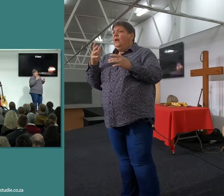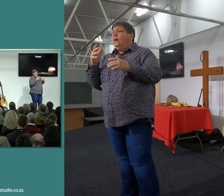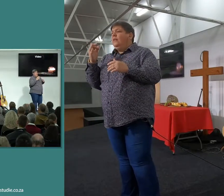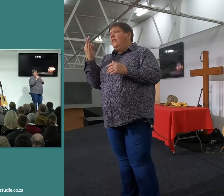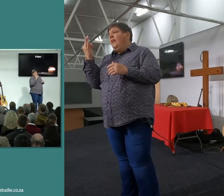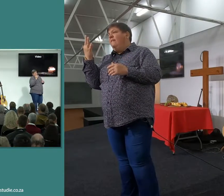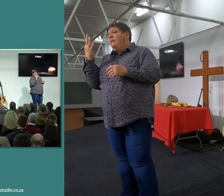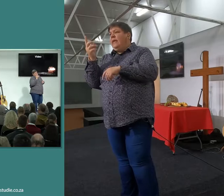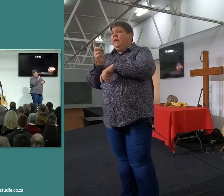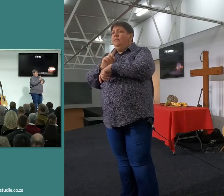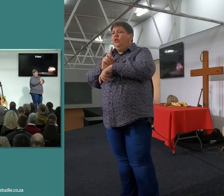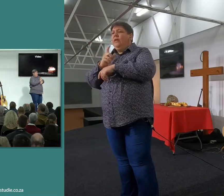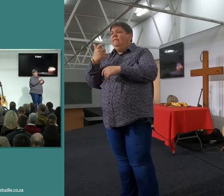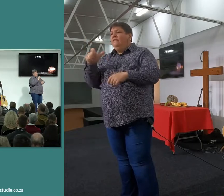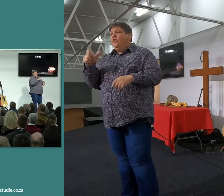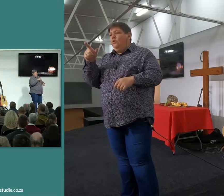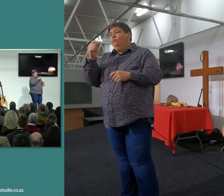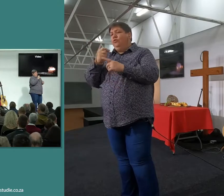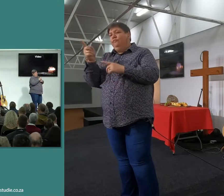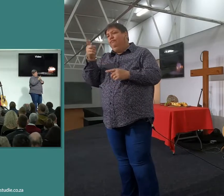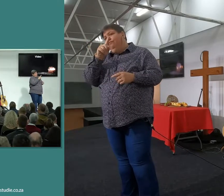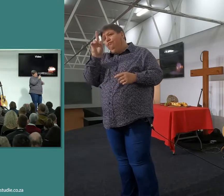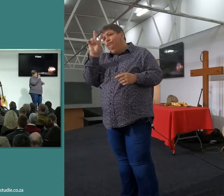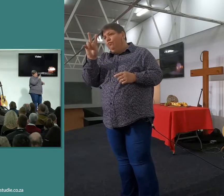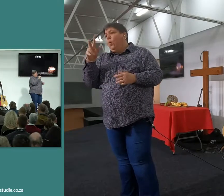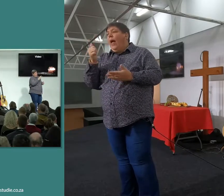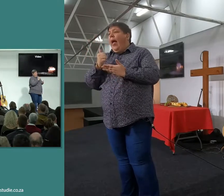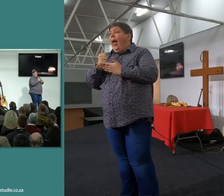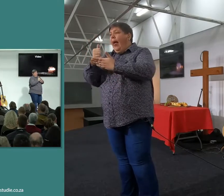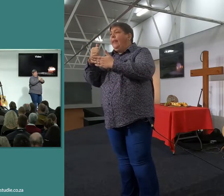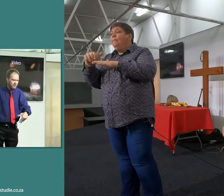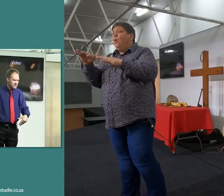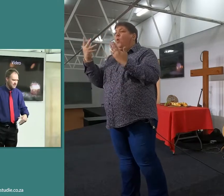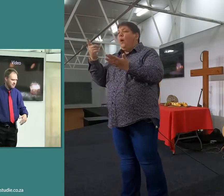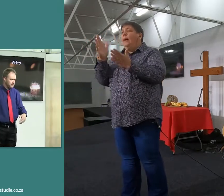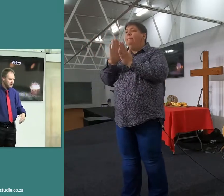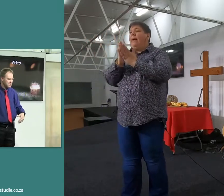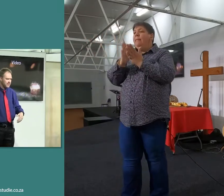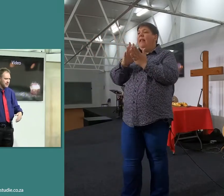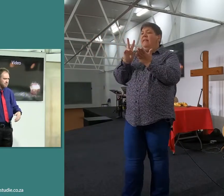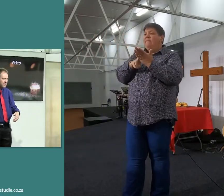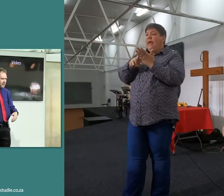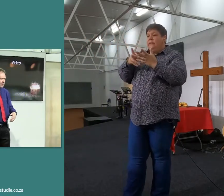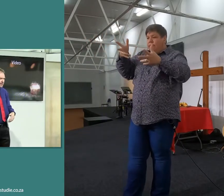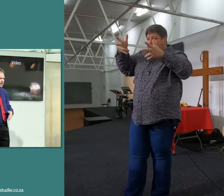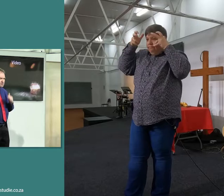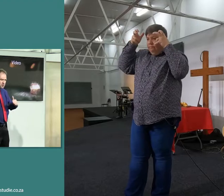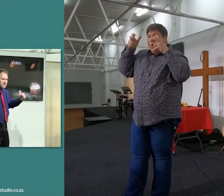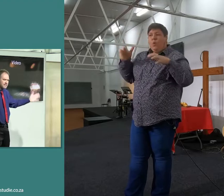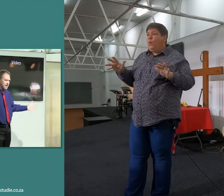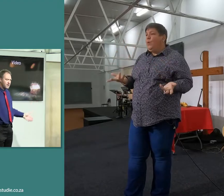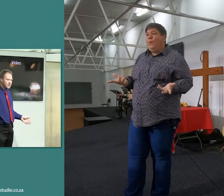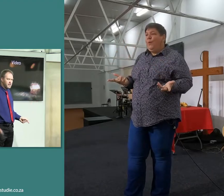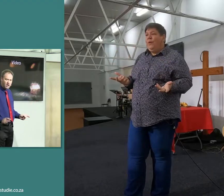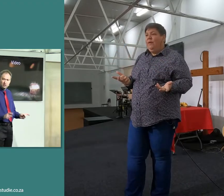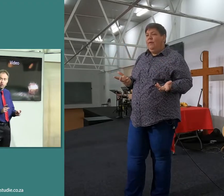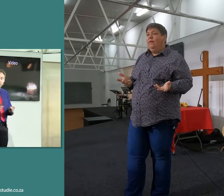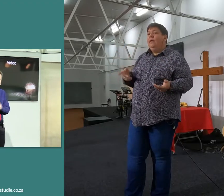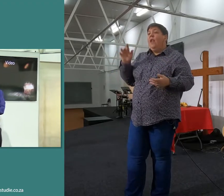4 minute video wees, wat jy moet gaan kyk, wat vir jou gaan help, hoe om Bibleversie te memoriseer, en, soos die reeks aangaan, gaan jy achterkom die waarde